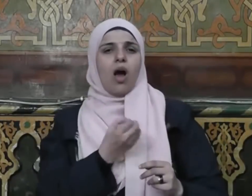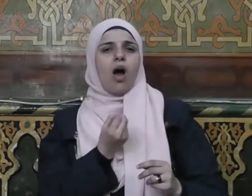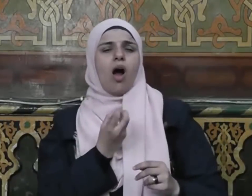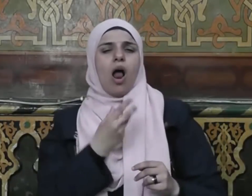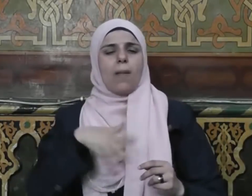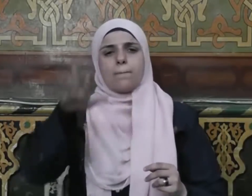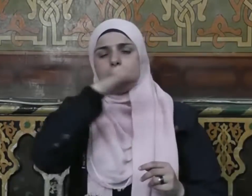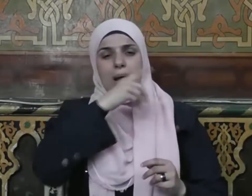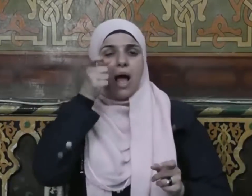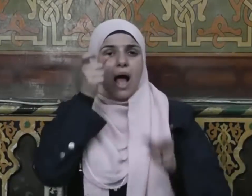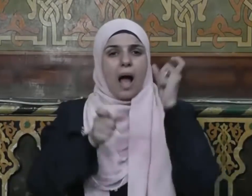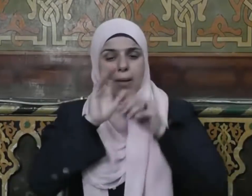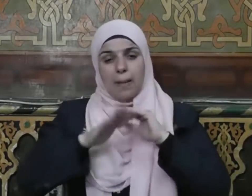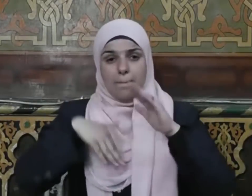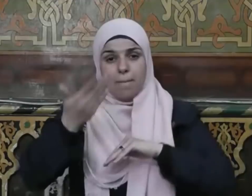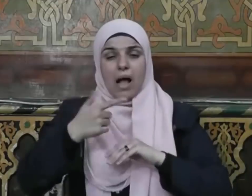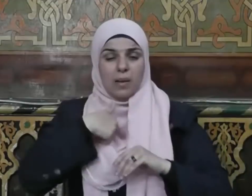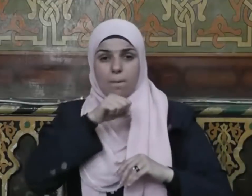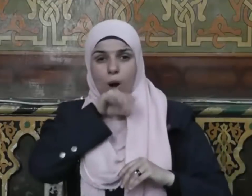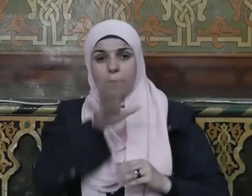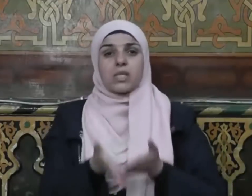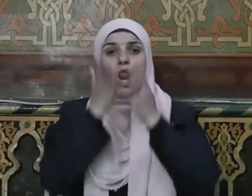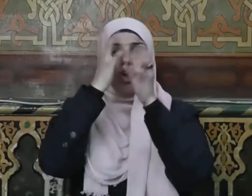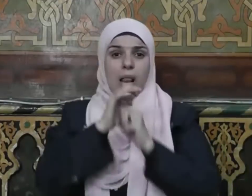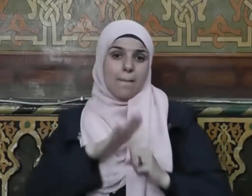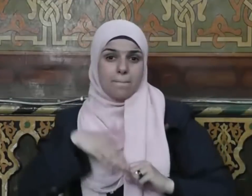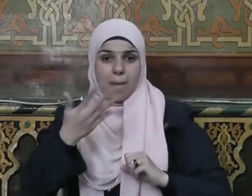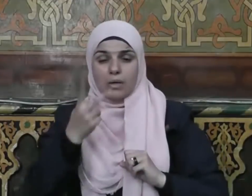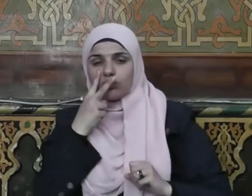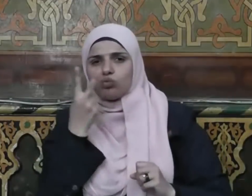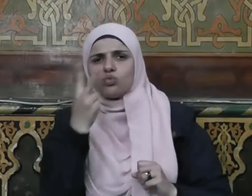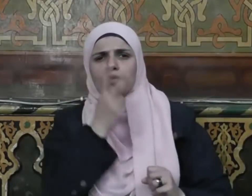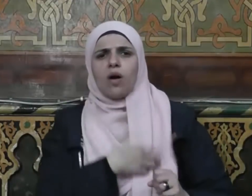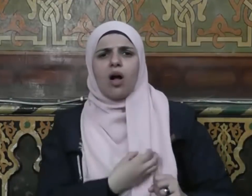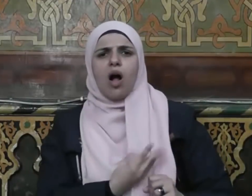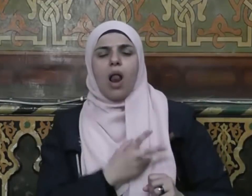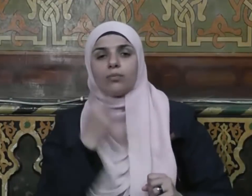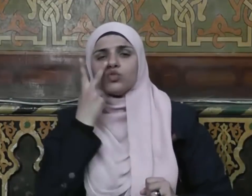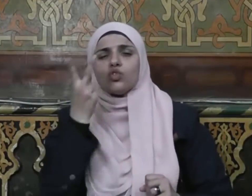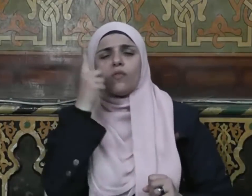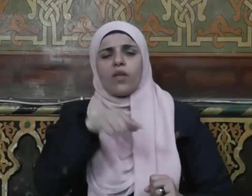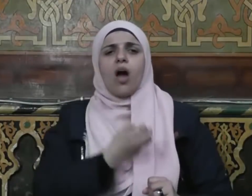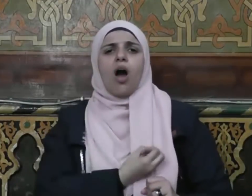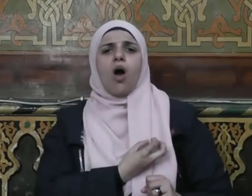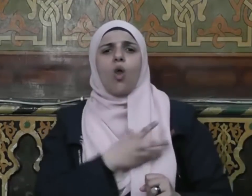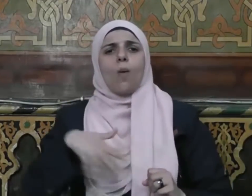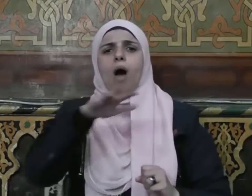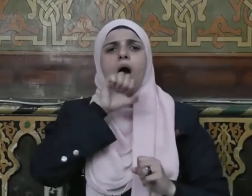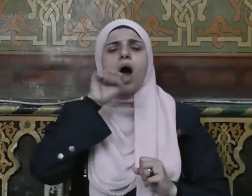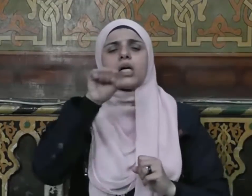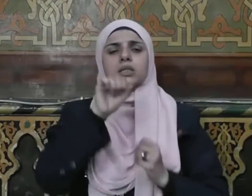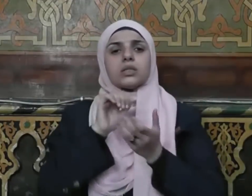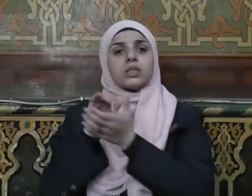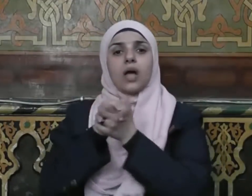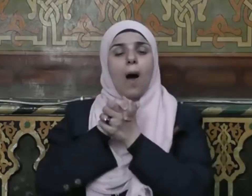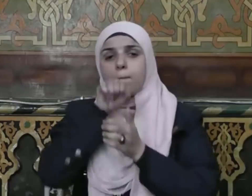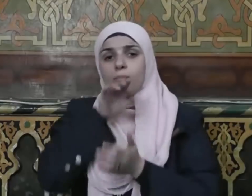العباد بعد قلب محمد صلى الله عليه وسلم فوجد قلوب أصحابه خير